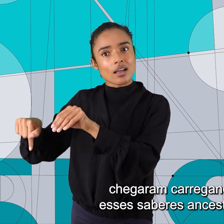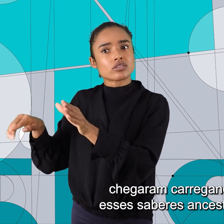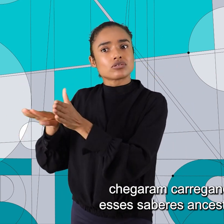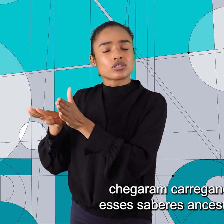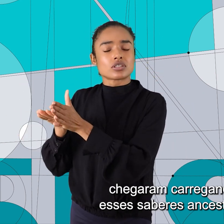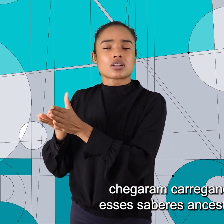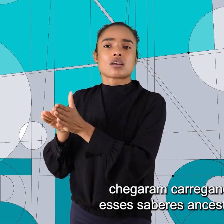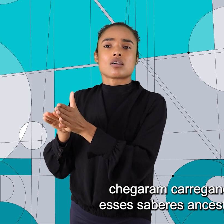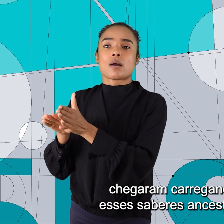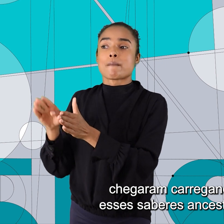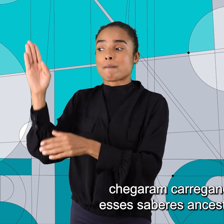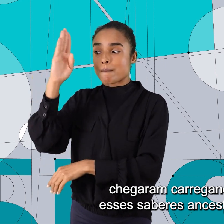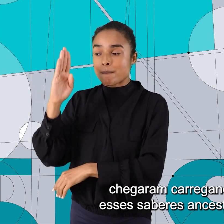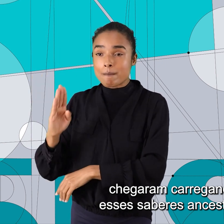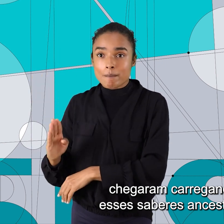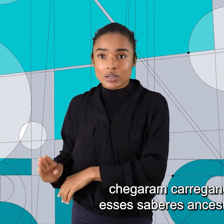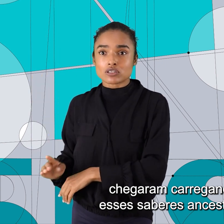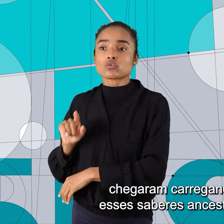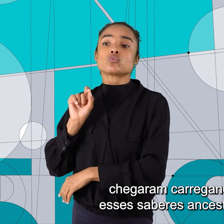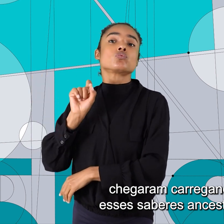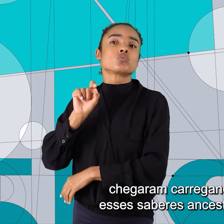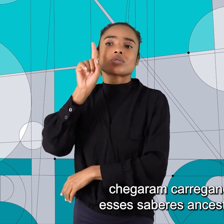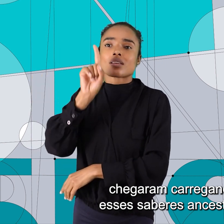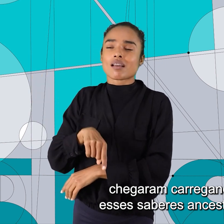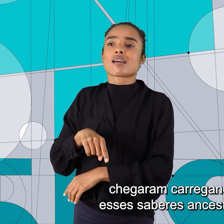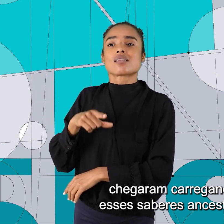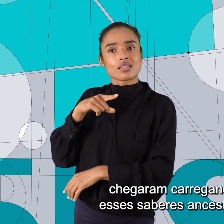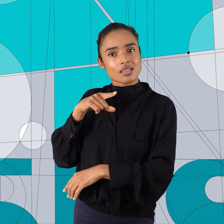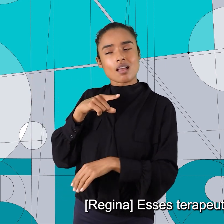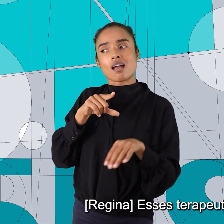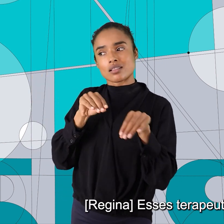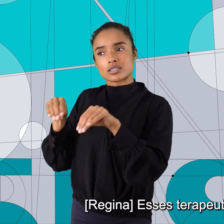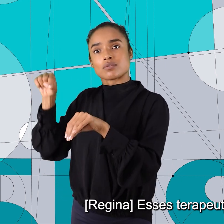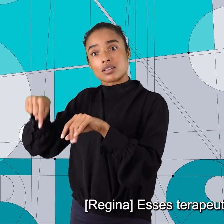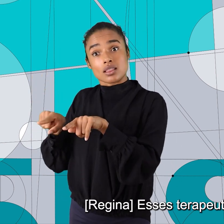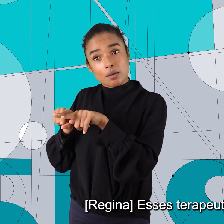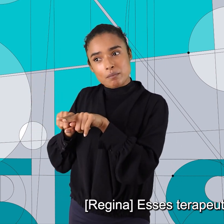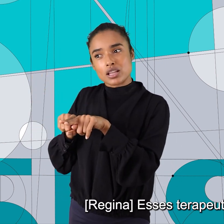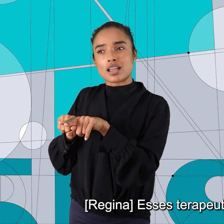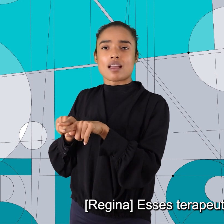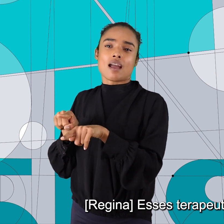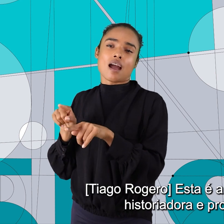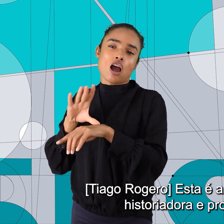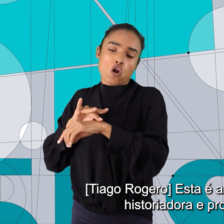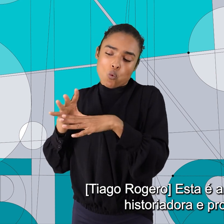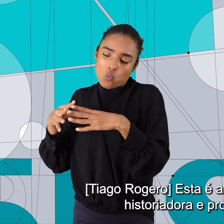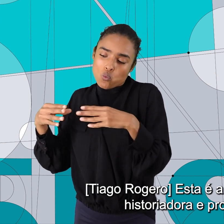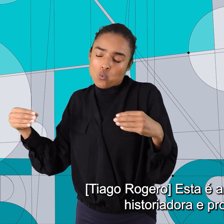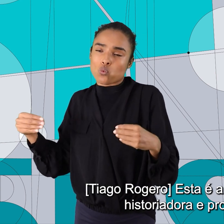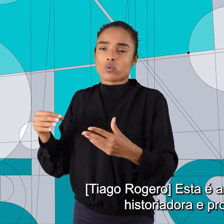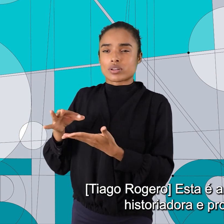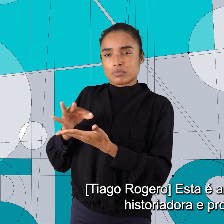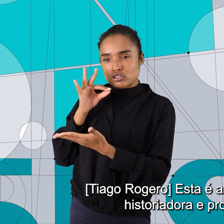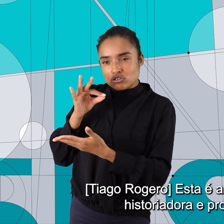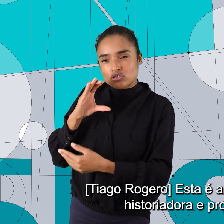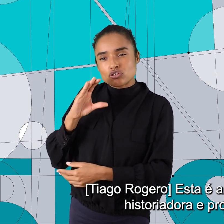chegaram carregando também esses saberes ancestrais da cura. Esses terapeutas populares... Esta é